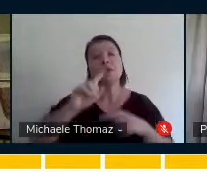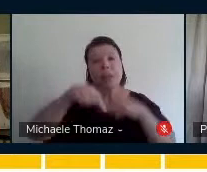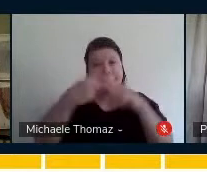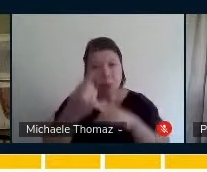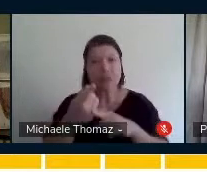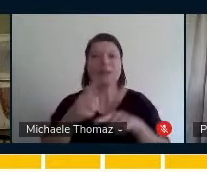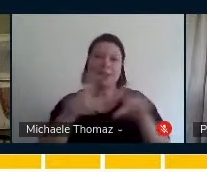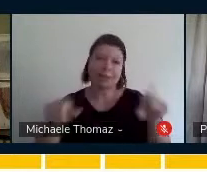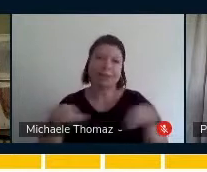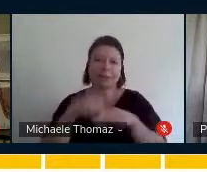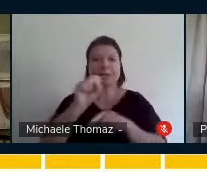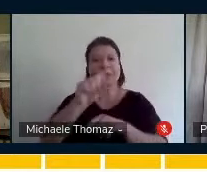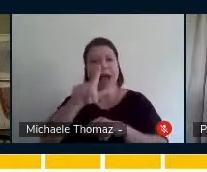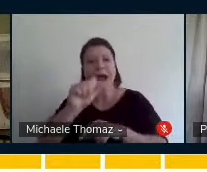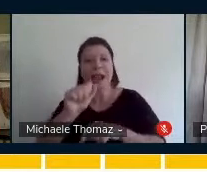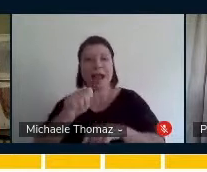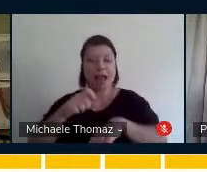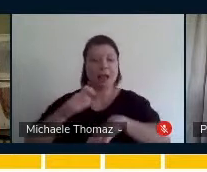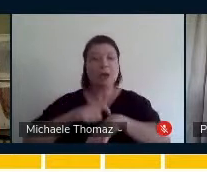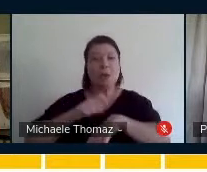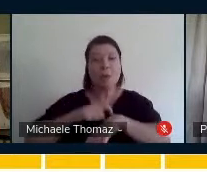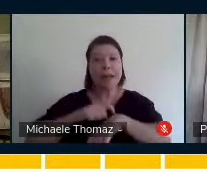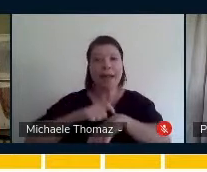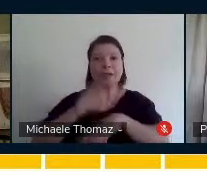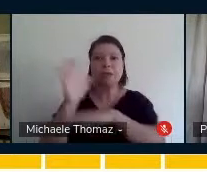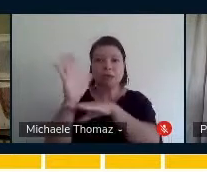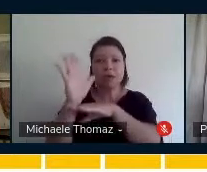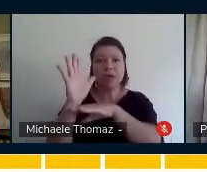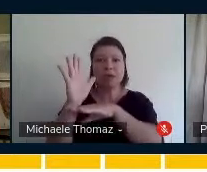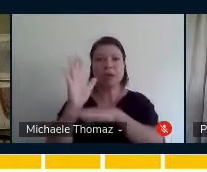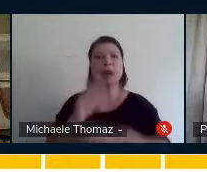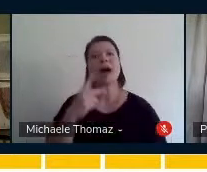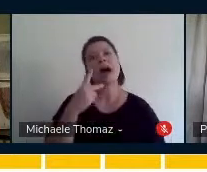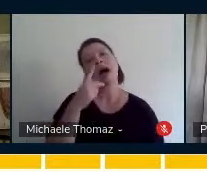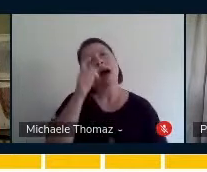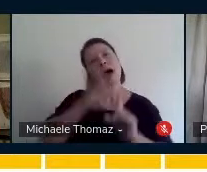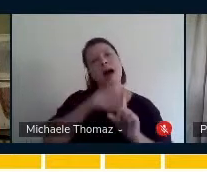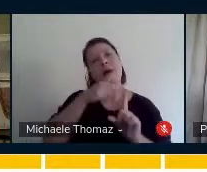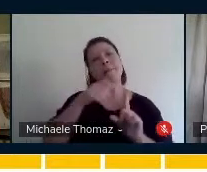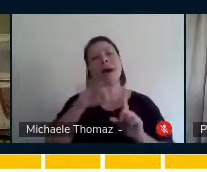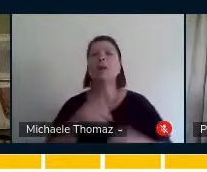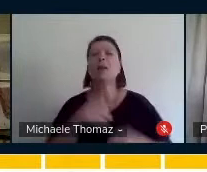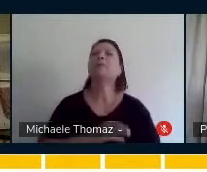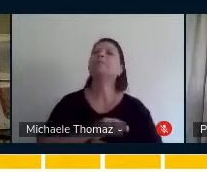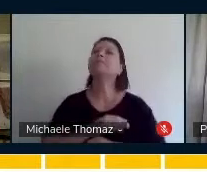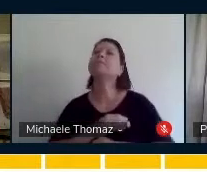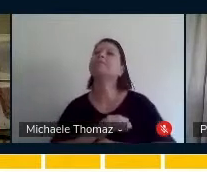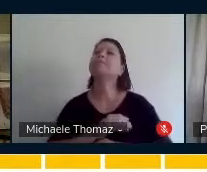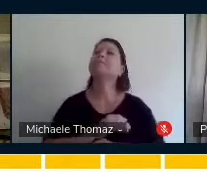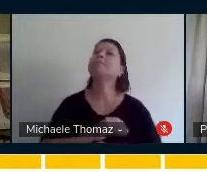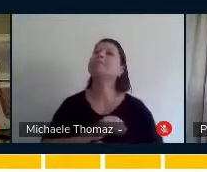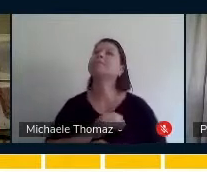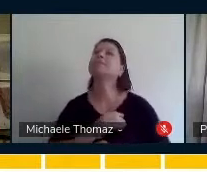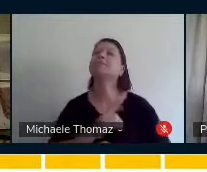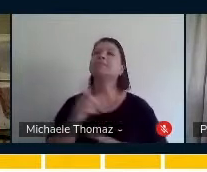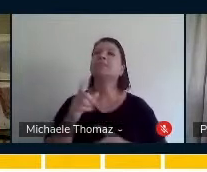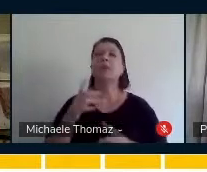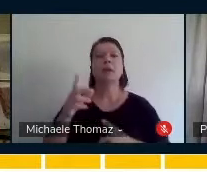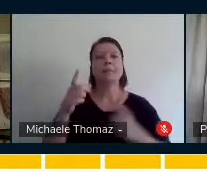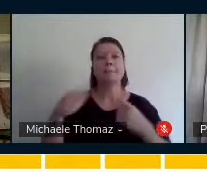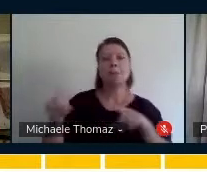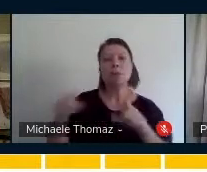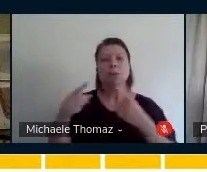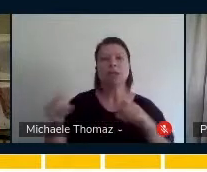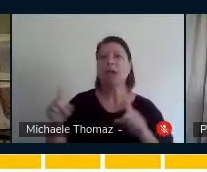a balançar a cabeça e o corpo como quem está dançando. Aí, ela vira para mim e diz, música. Aí, eu falei, música?